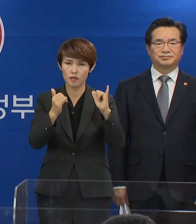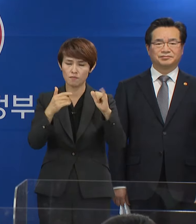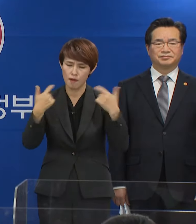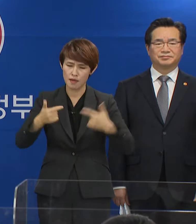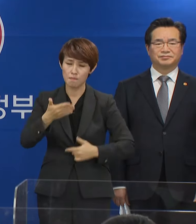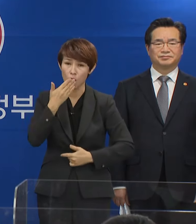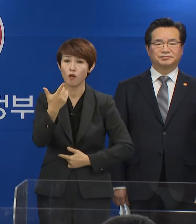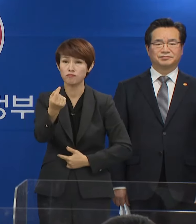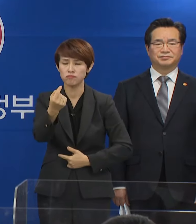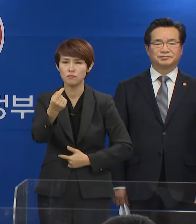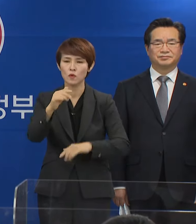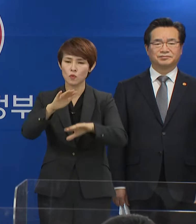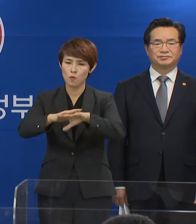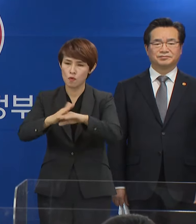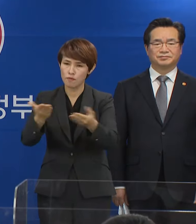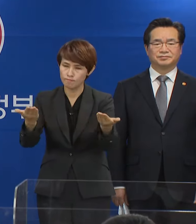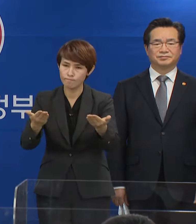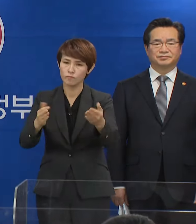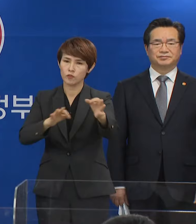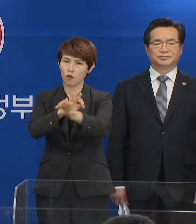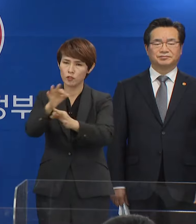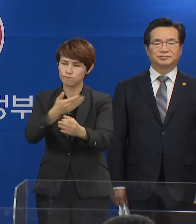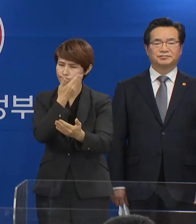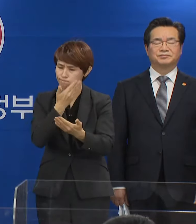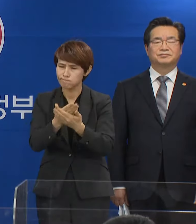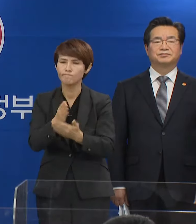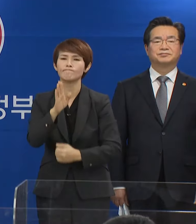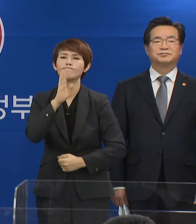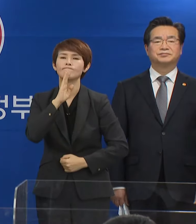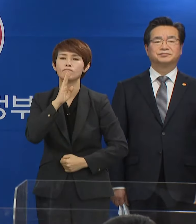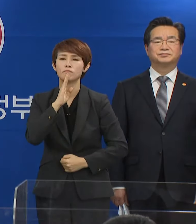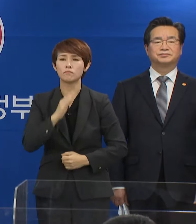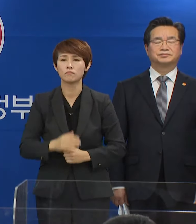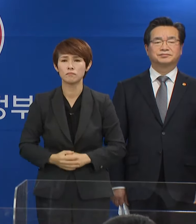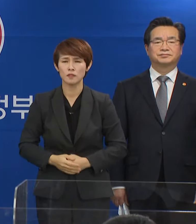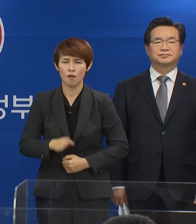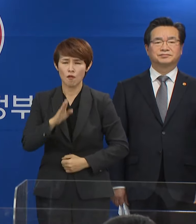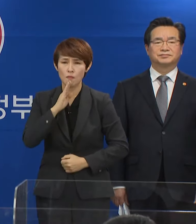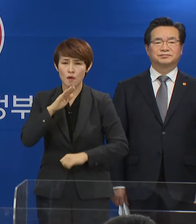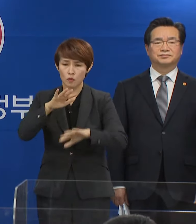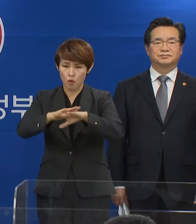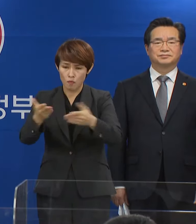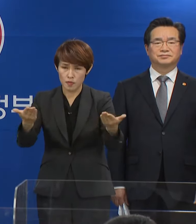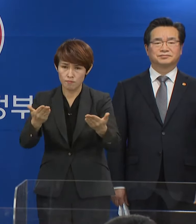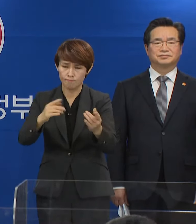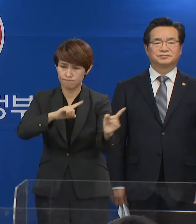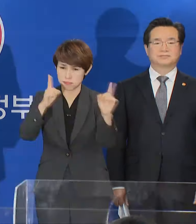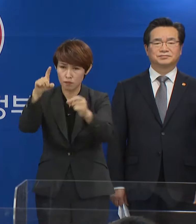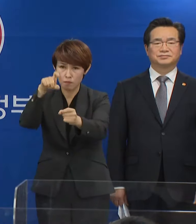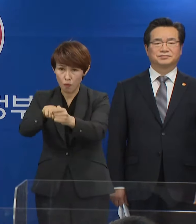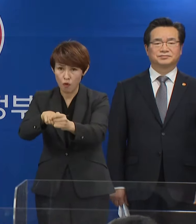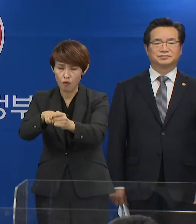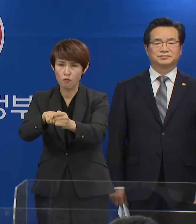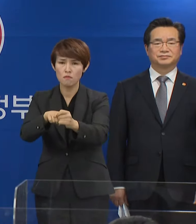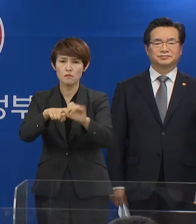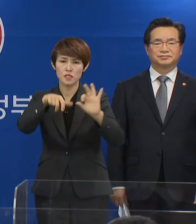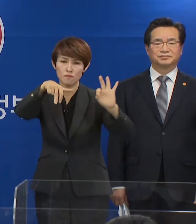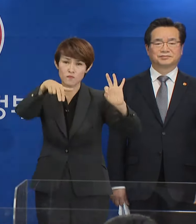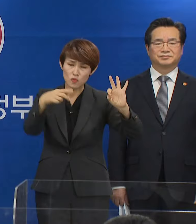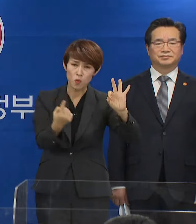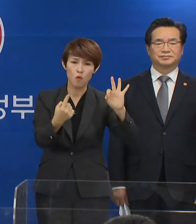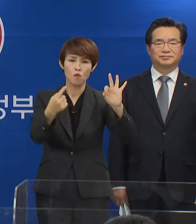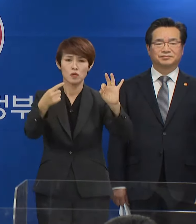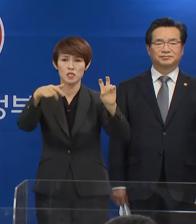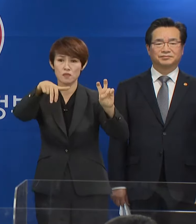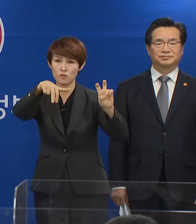농업과 농촌경제의 핵심입니다. 정말 농업을 살리는 길이라면 10조원도